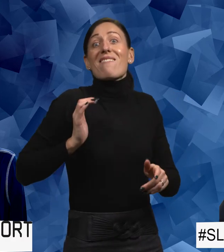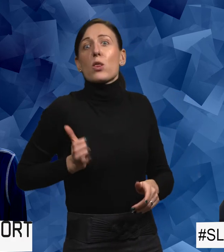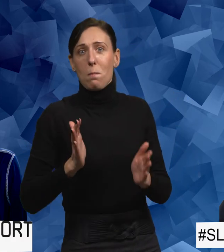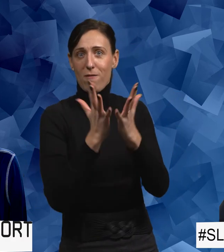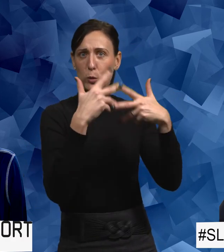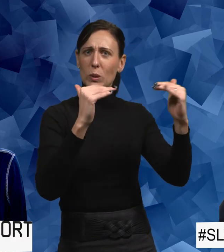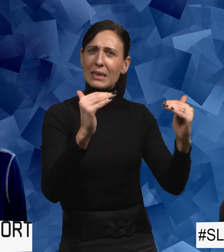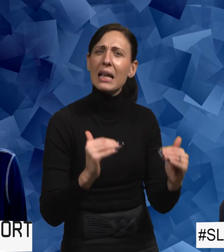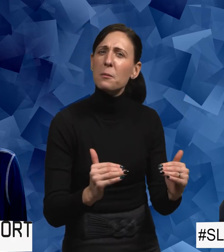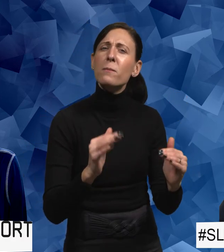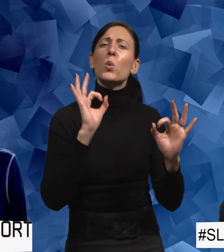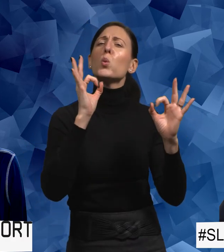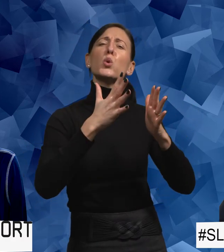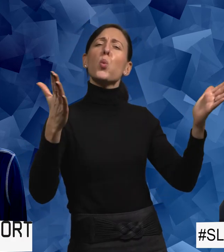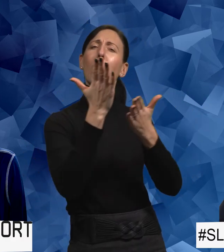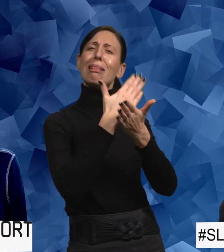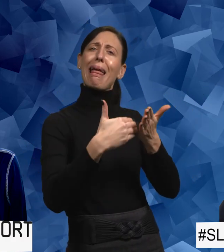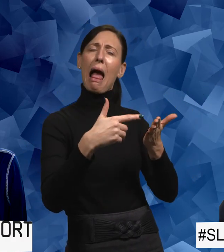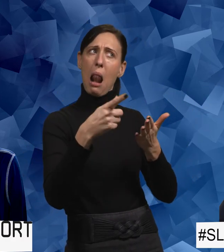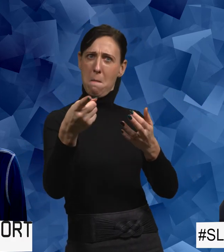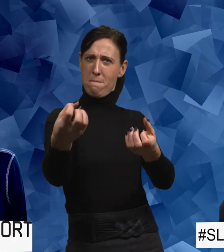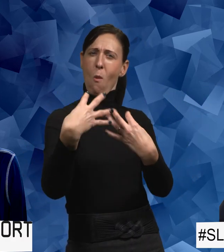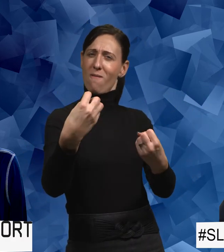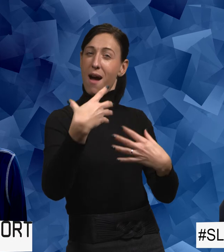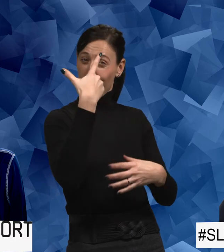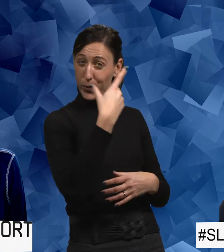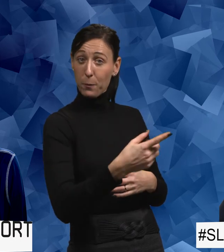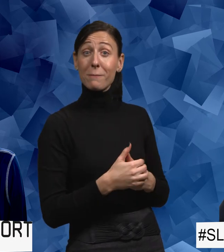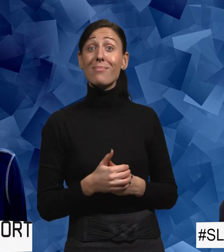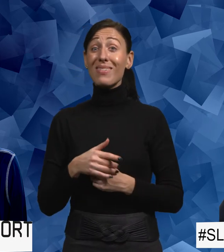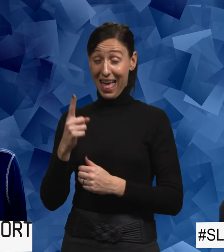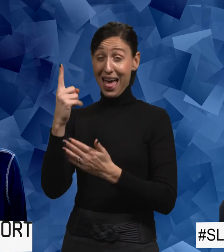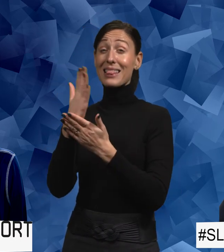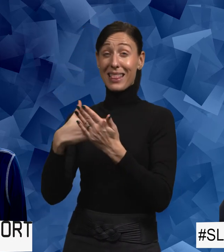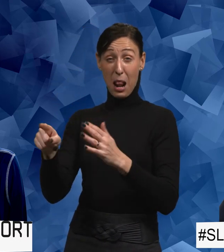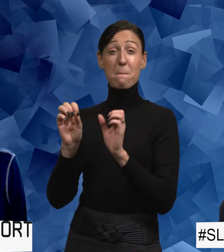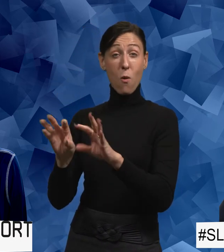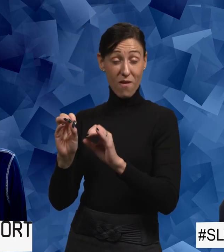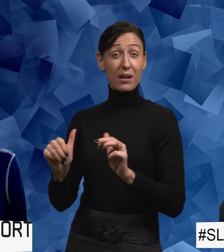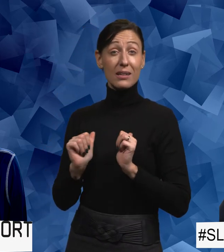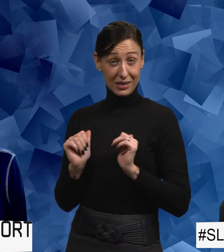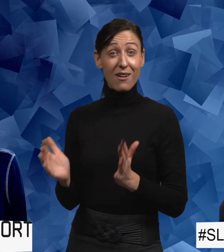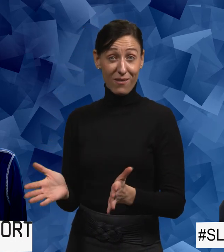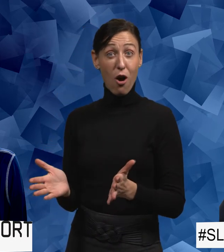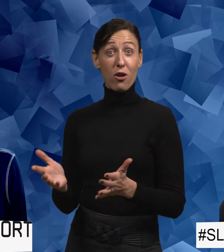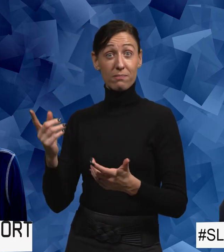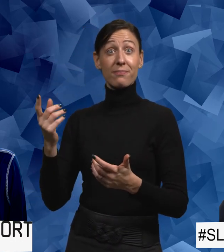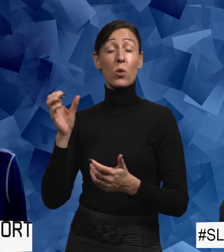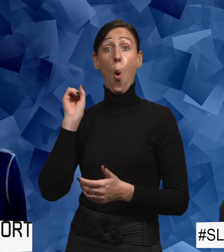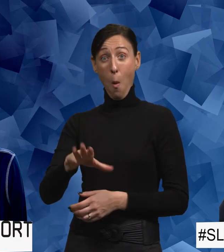med funktionsnedsättning. Hur stor del tror du att det här har med sakerna att göra? Alltså det borde ha en hel del med det att göra. För att om det går